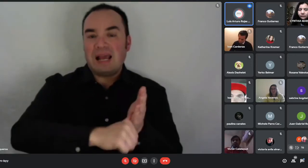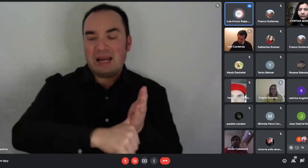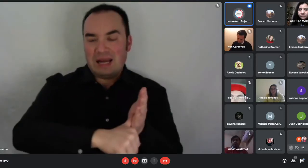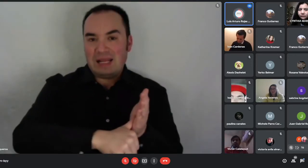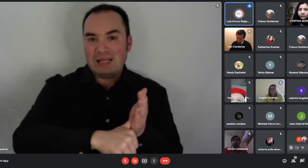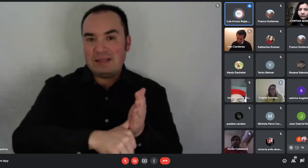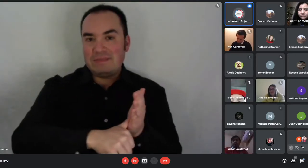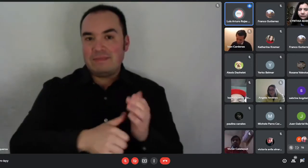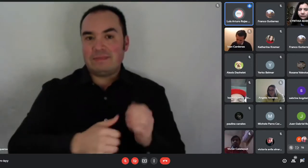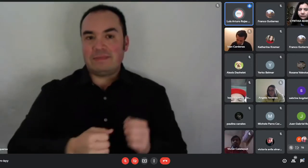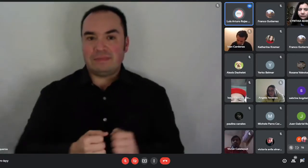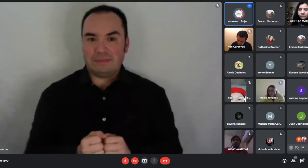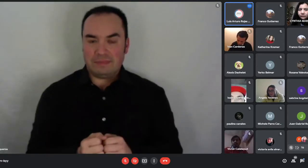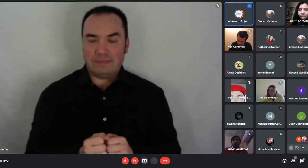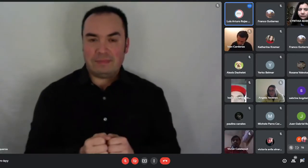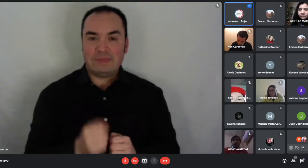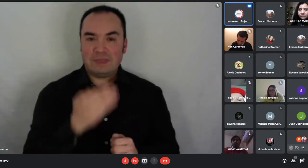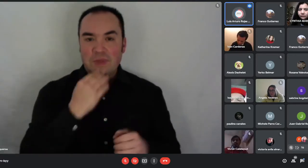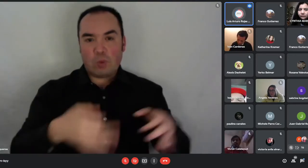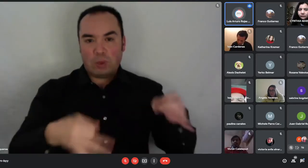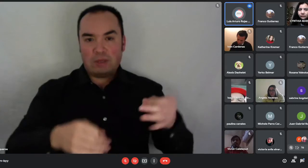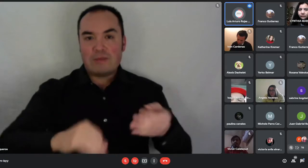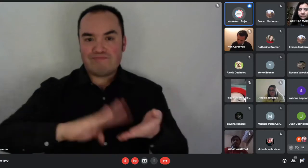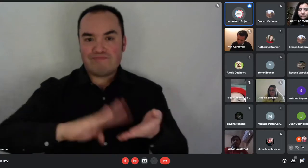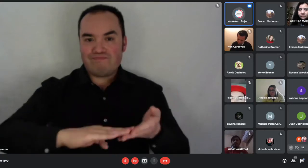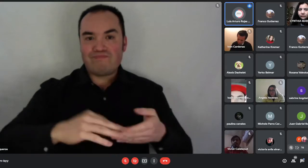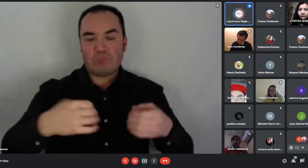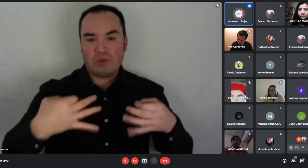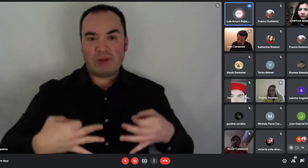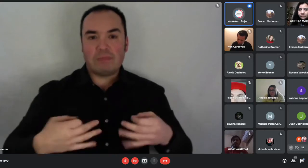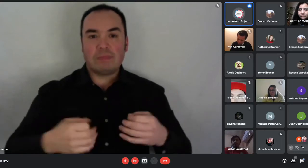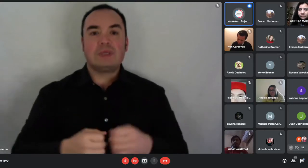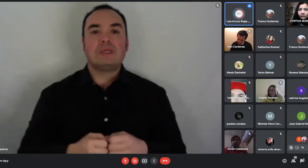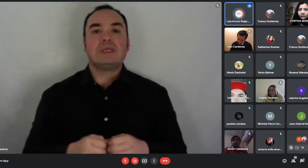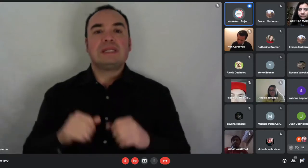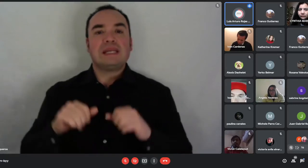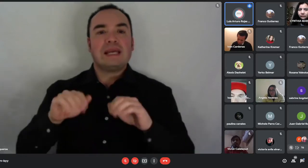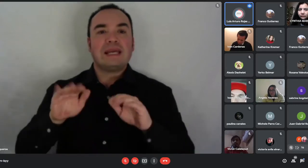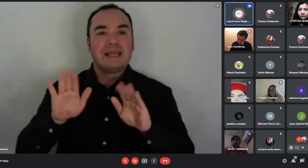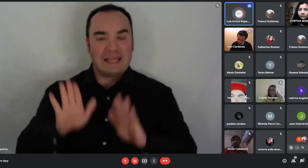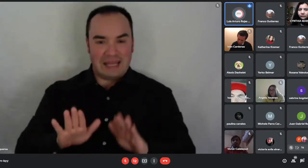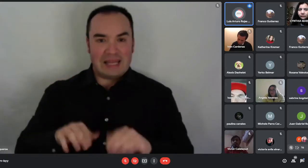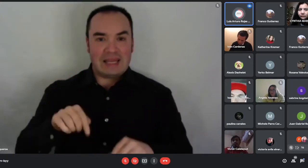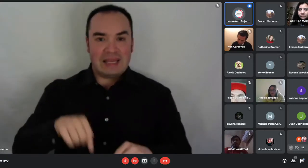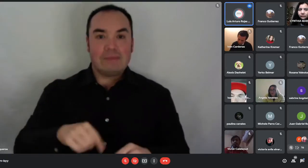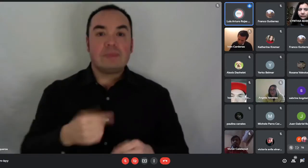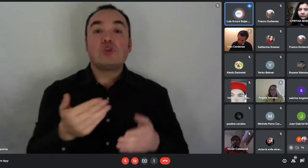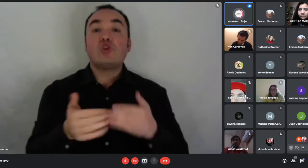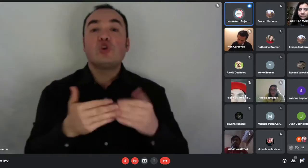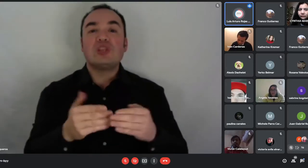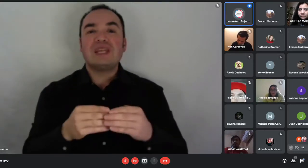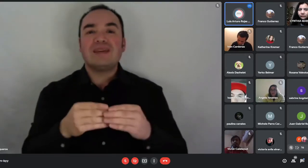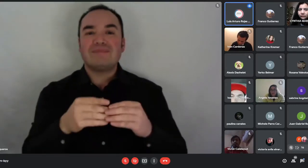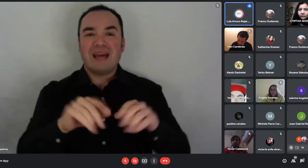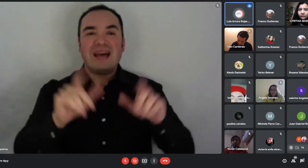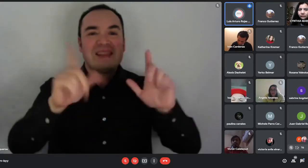es un documento que lo emite el Departamento de Extranjería del Ministerio del Interior o de la PDI también. Si tienen algún